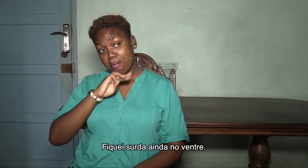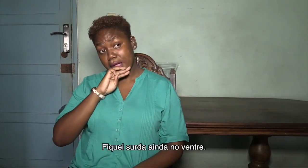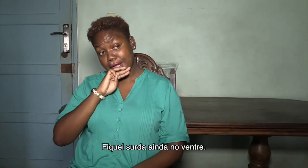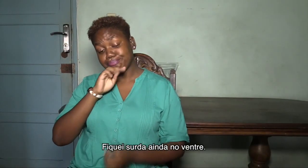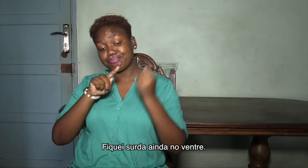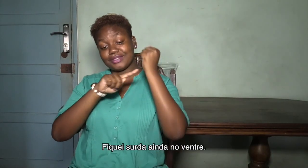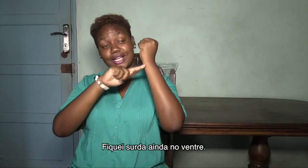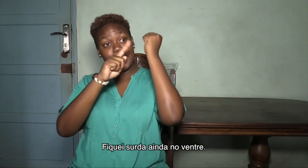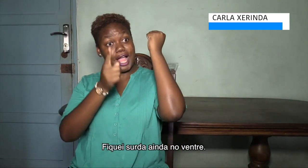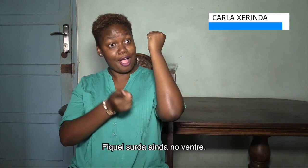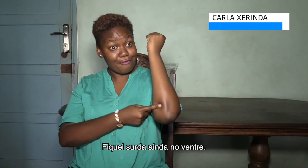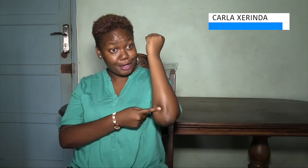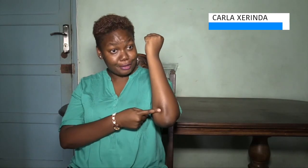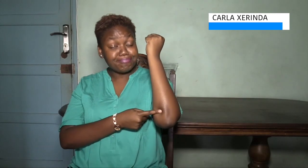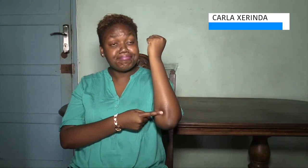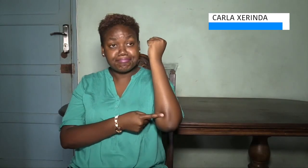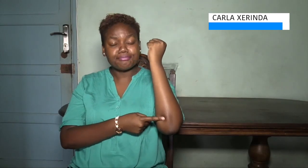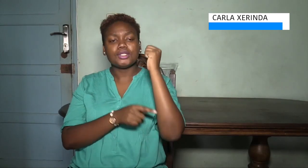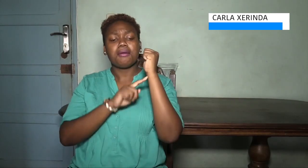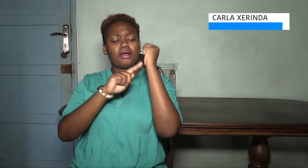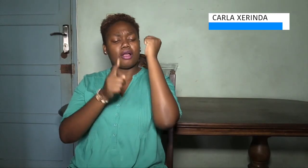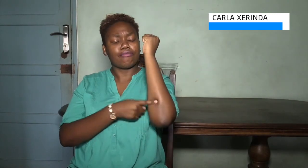Fiquei surda ainda no ventre.